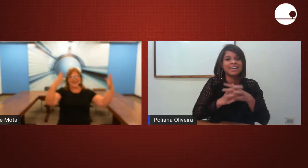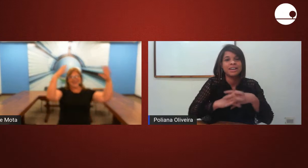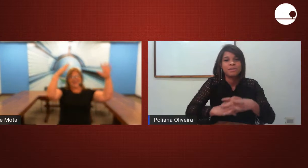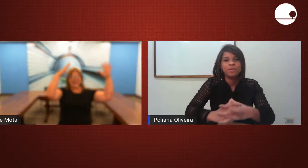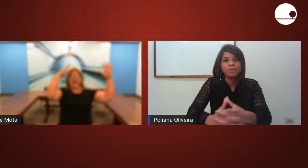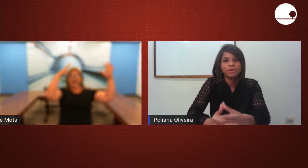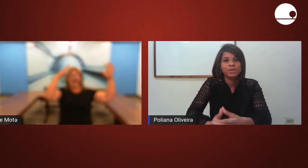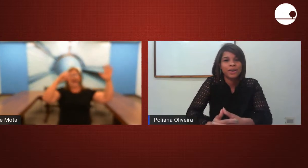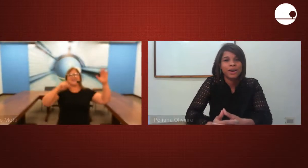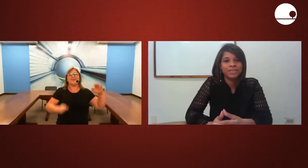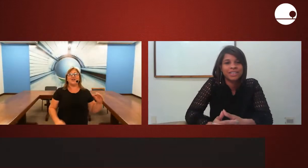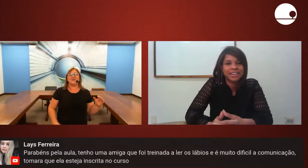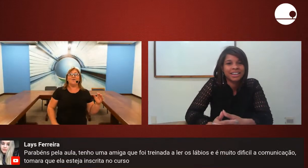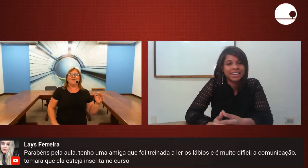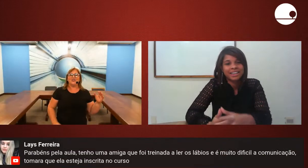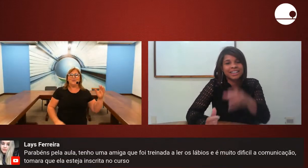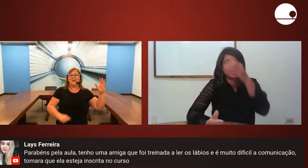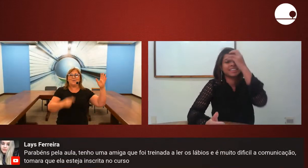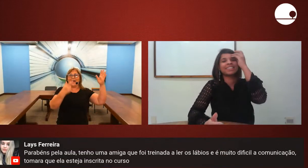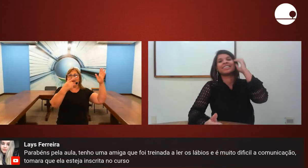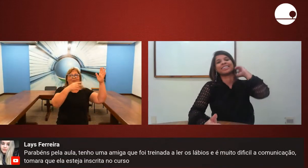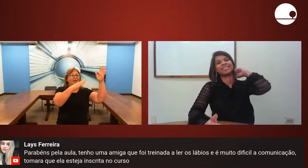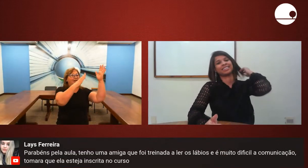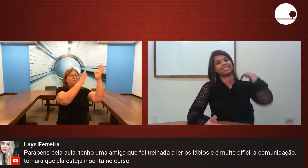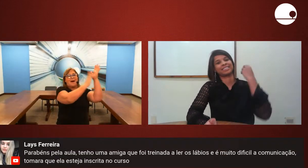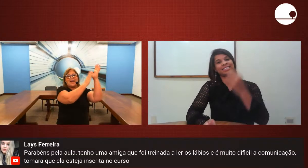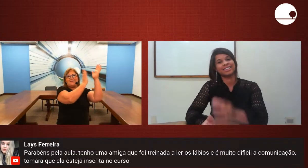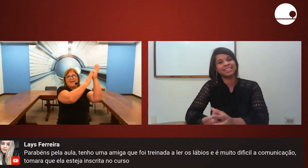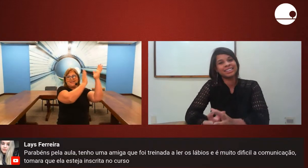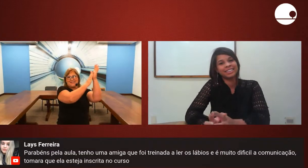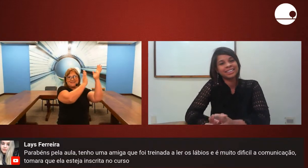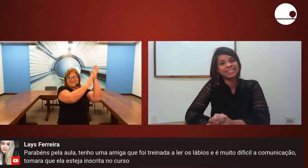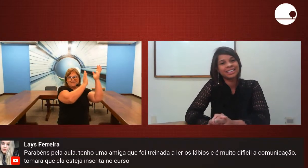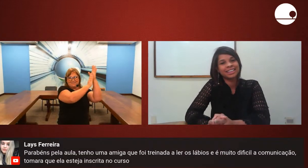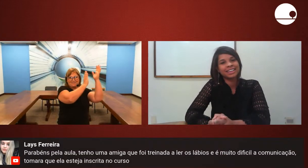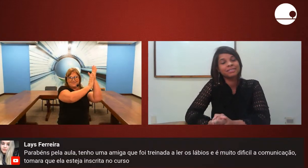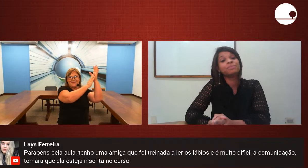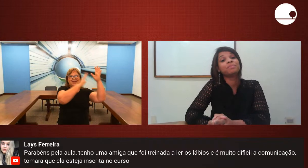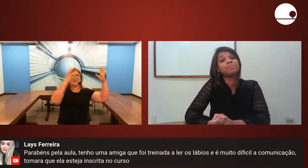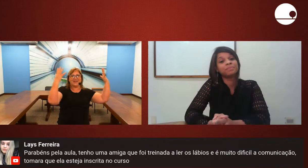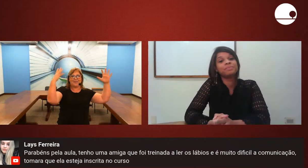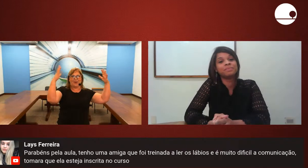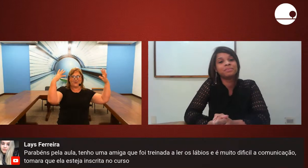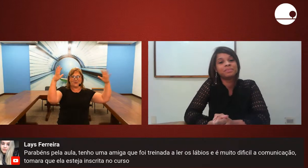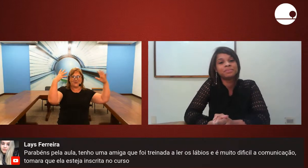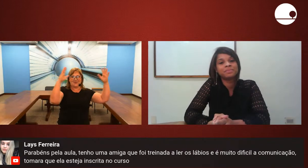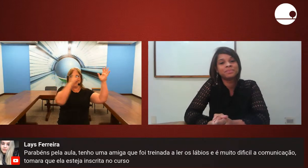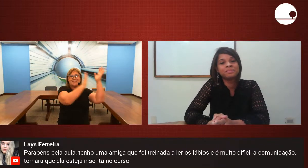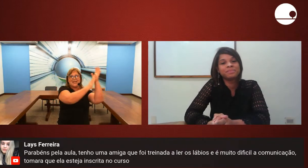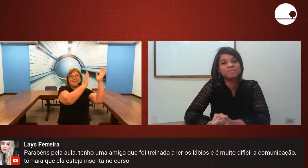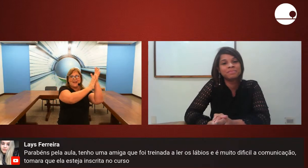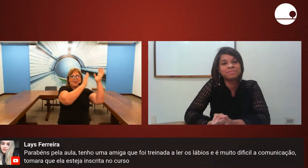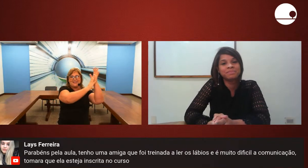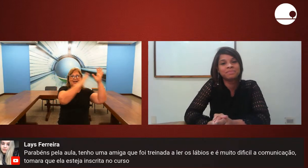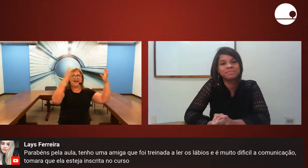isso aqui confunde muito Poliana parabéns isso aqui é aplausos isso aqui é parabéns tá?